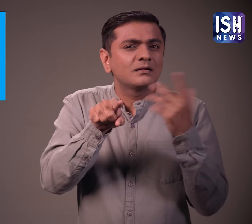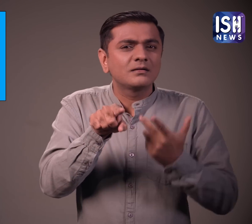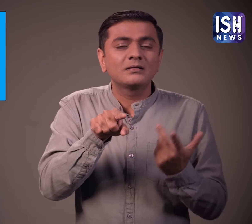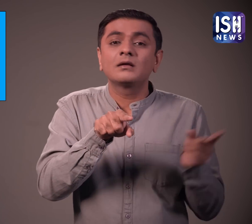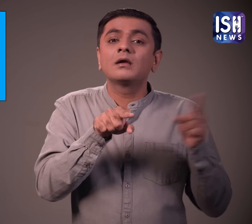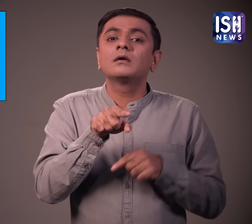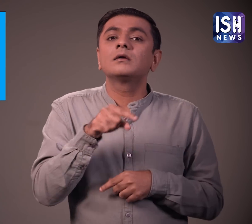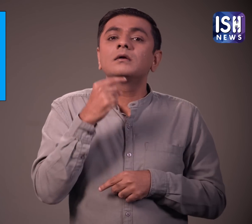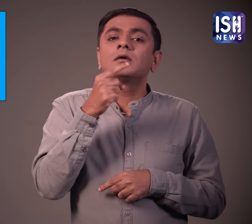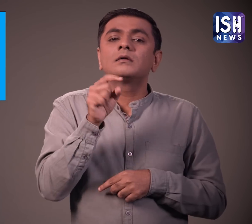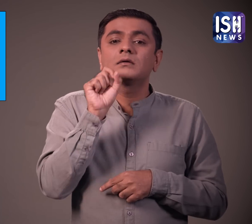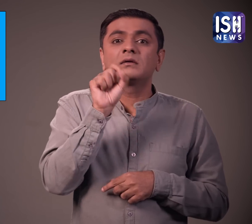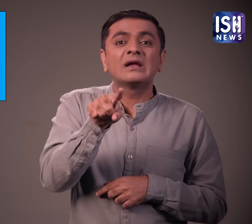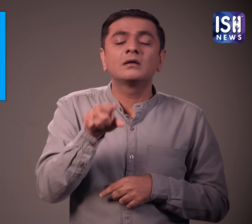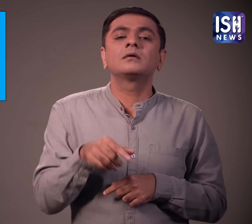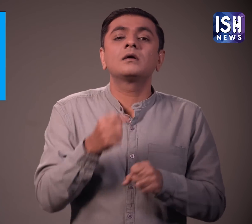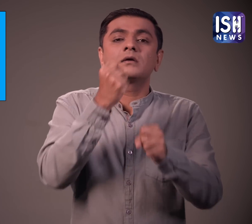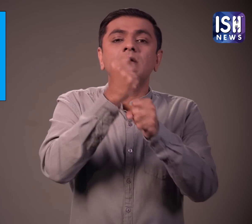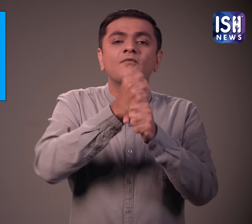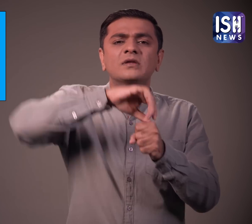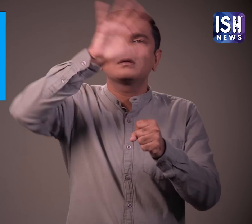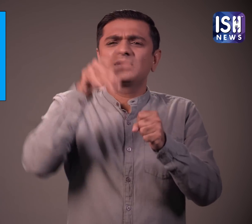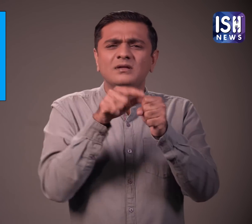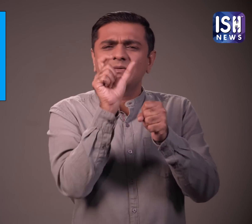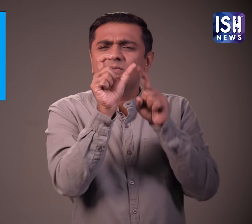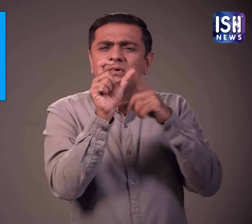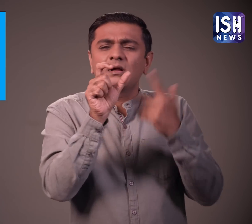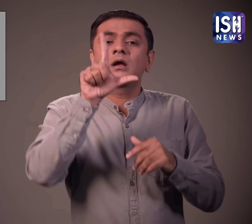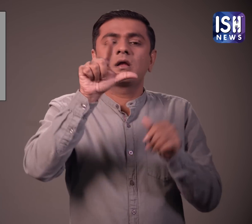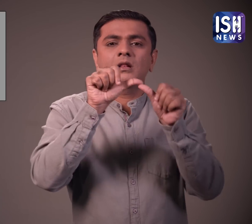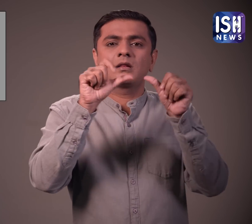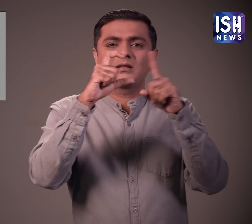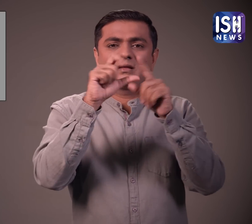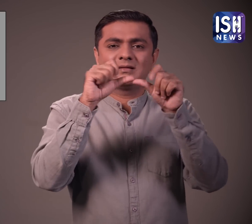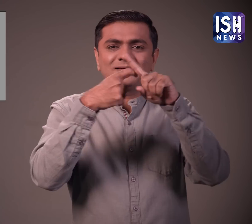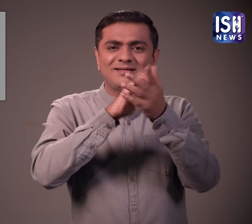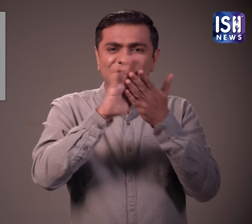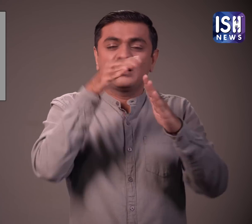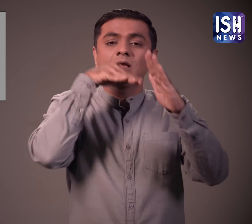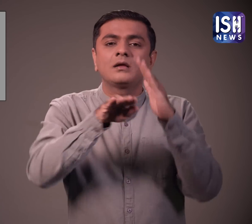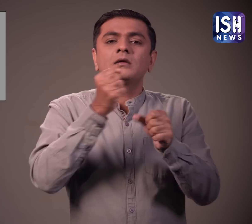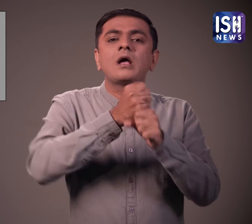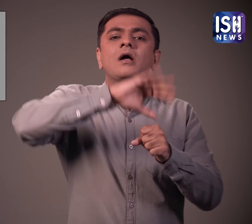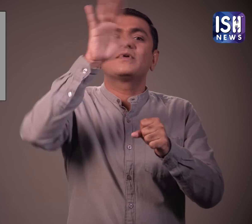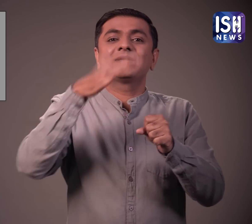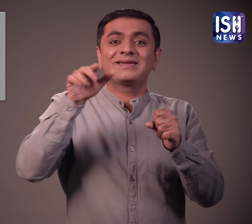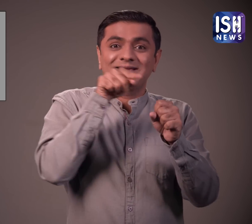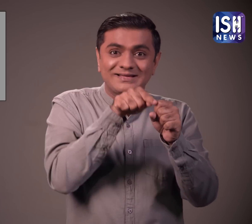ने तब ट्वीट किया गलवान से इस हाई गलवान लडाक में है उसने बस इतना ही कहा था